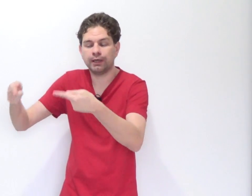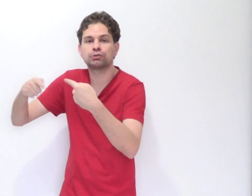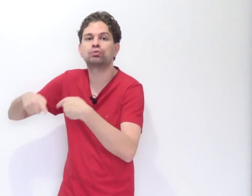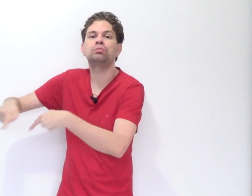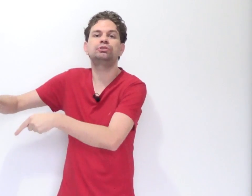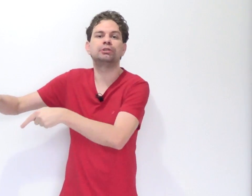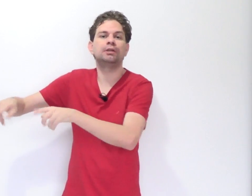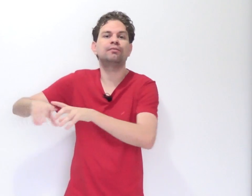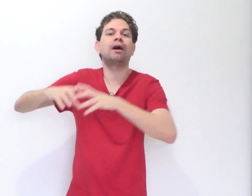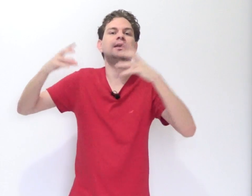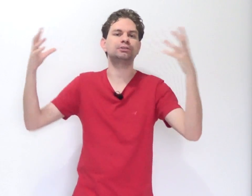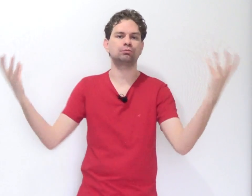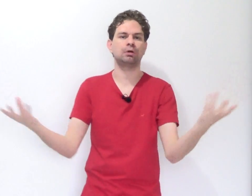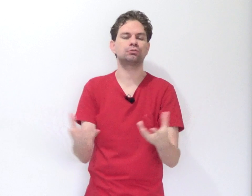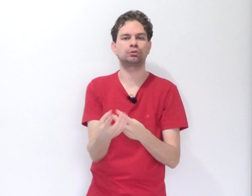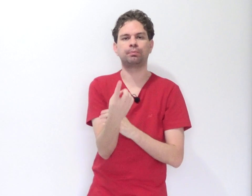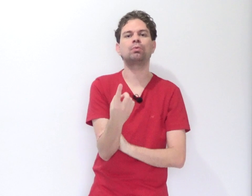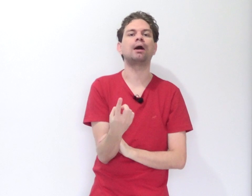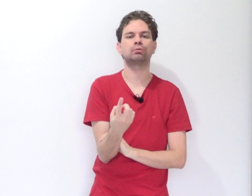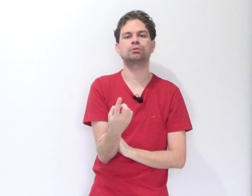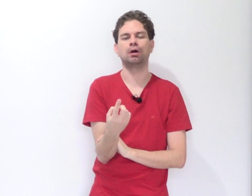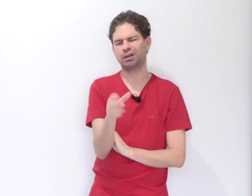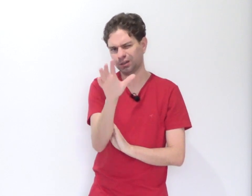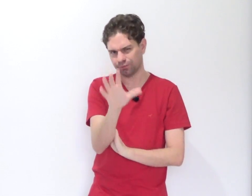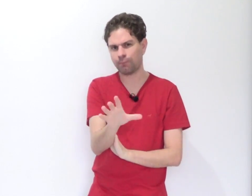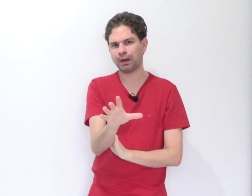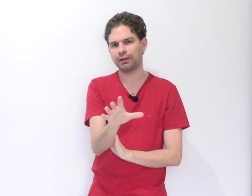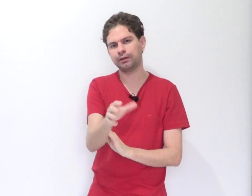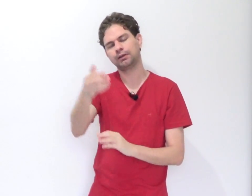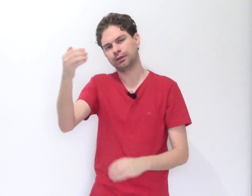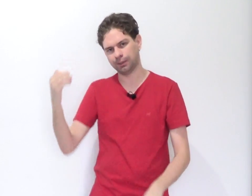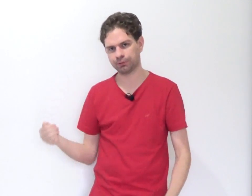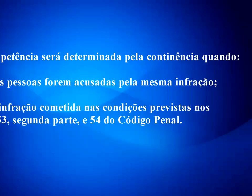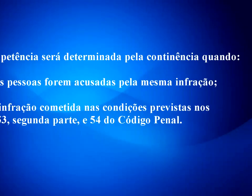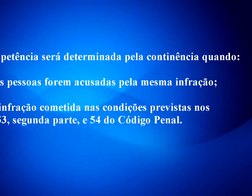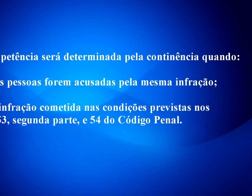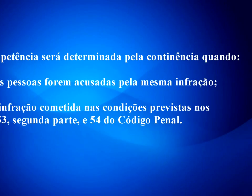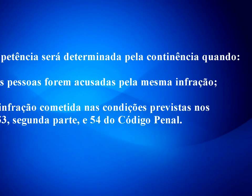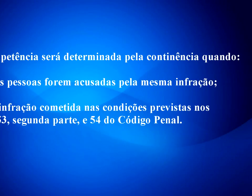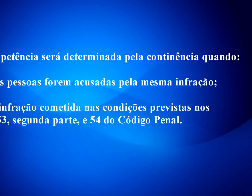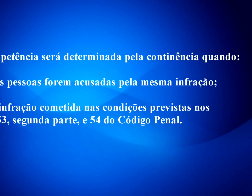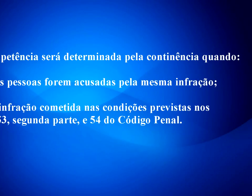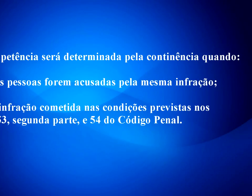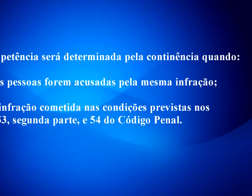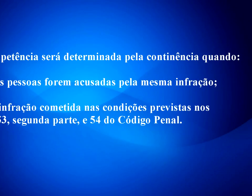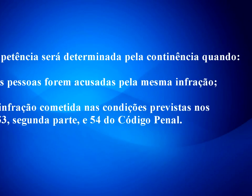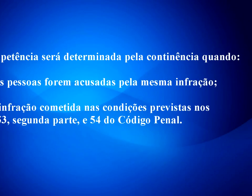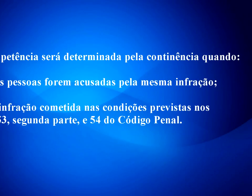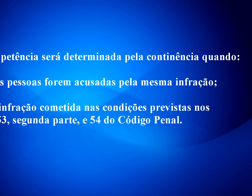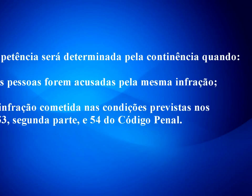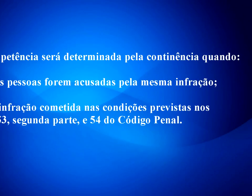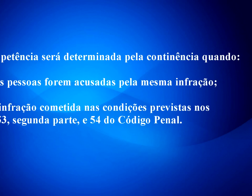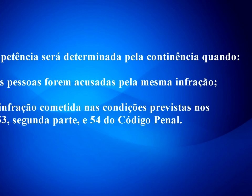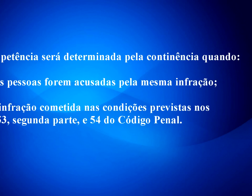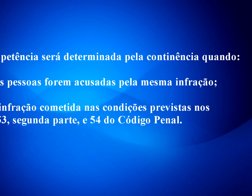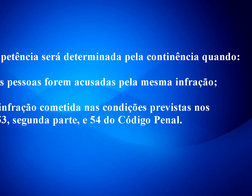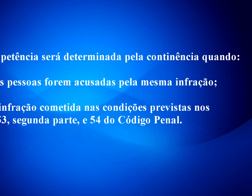resulte em várias situações por um ato só. Vamos para a lei e depois a gente volta de novo. Vamos fazer o mesmo esquema que eu fiz com você na